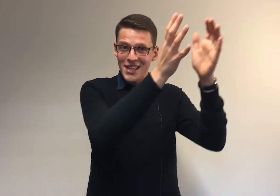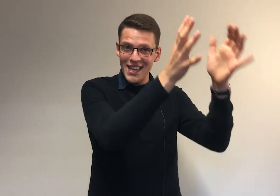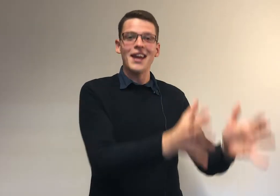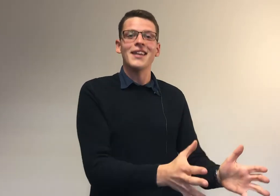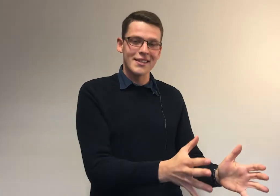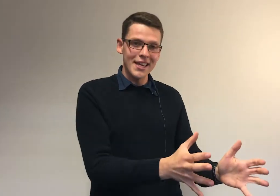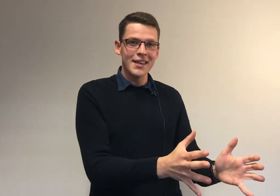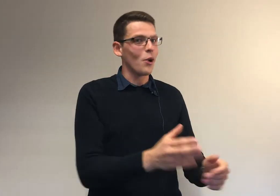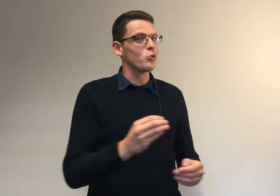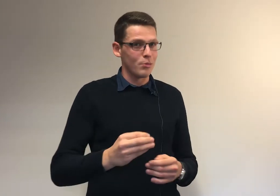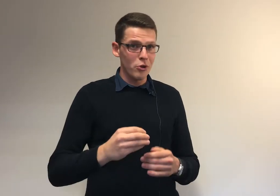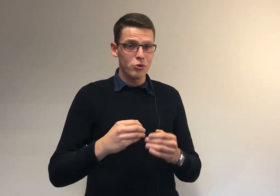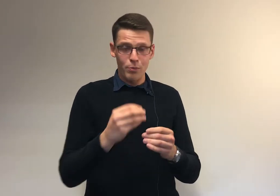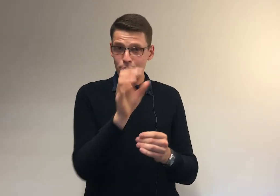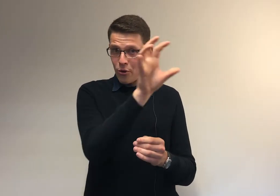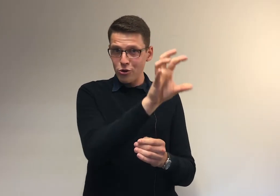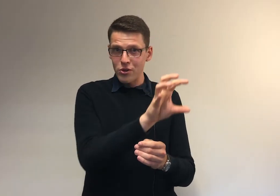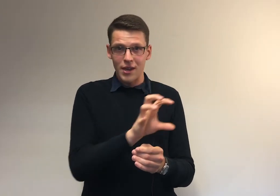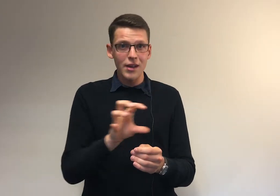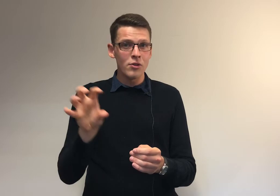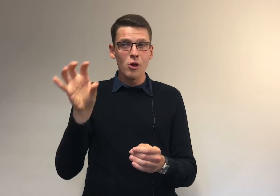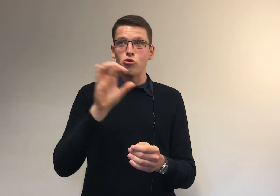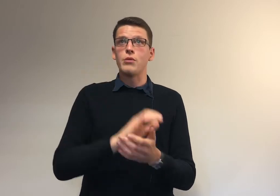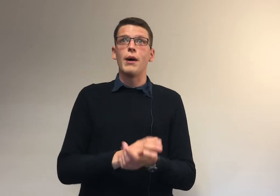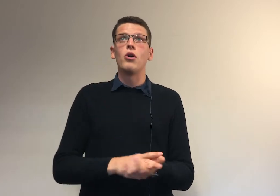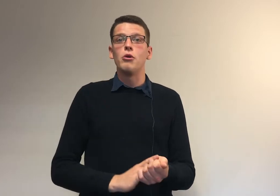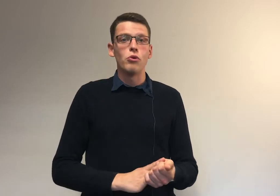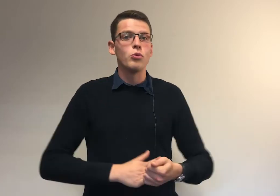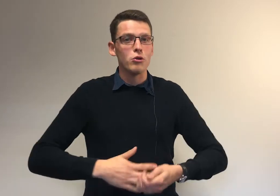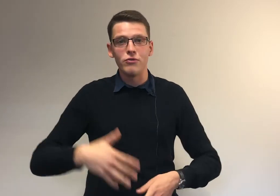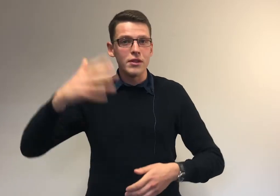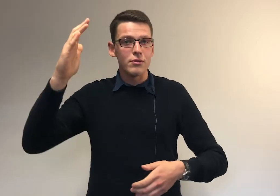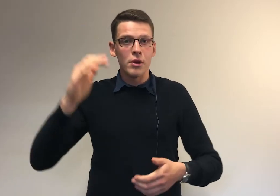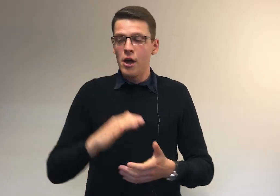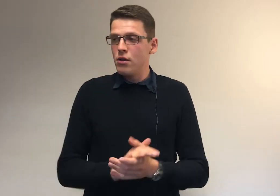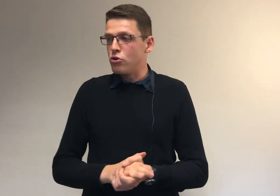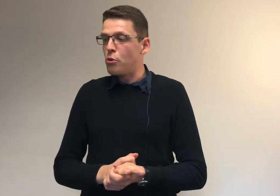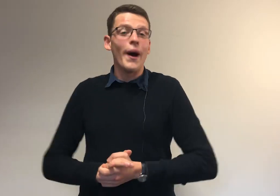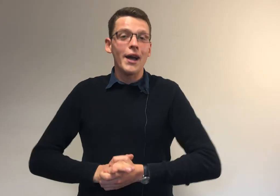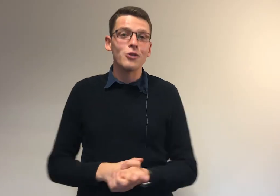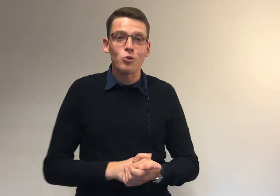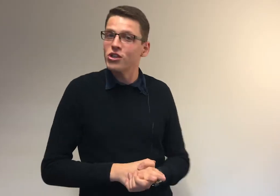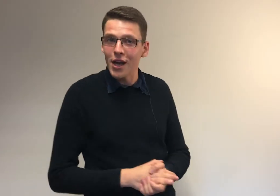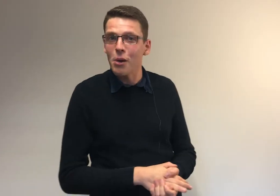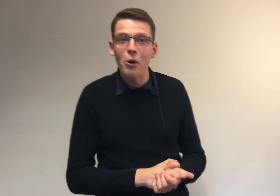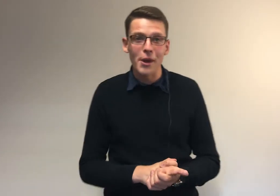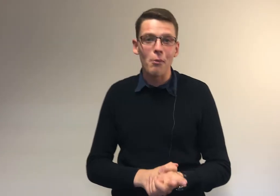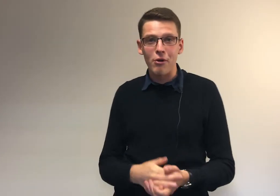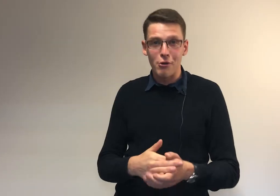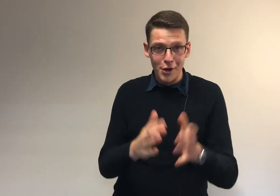des caractéristiques, on te demande de prendre une thèse. Je ne sais pas, moi, pourquoi Clovis ne peut pas être considéré comme premier empereur. Voilà,